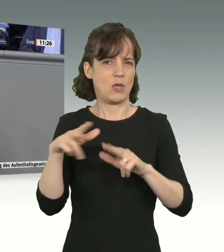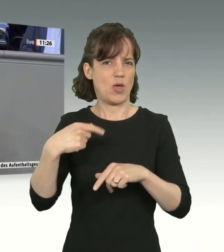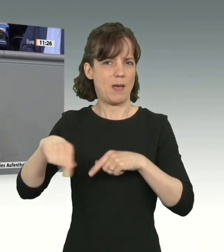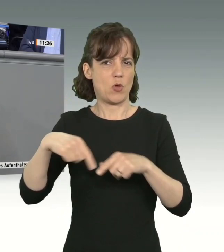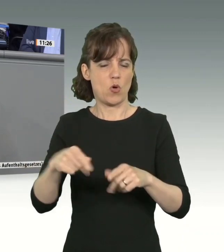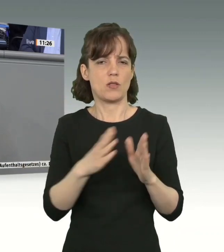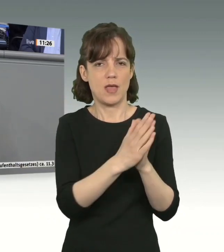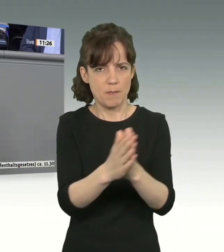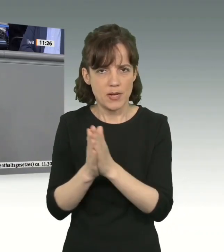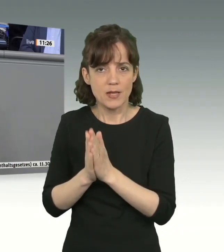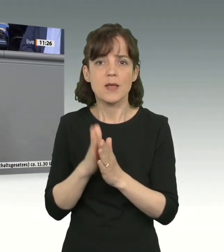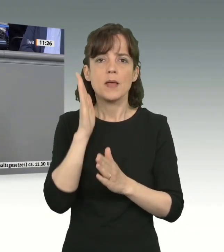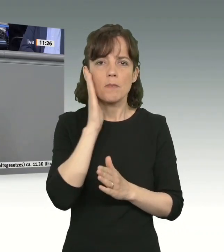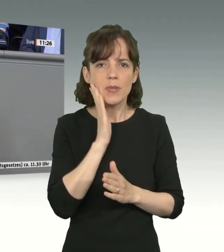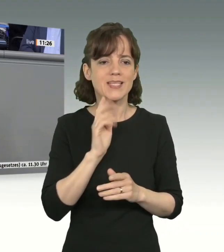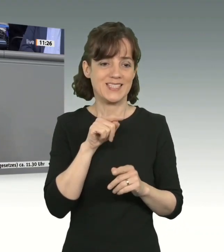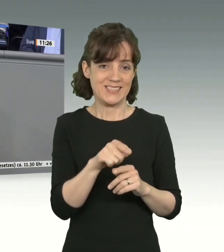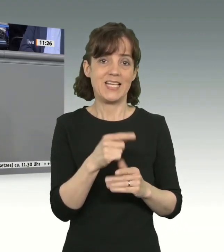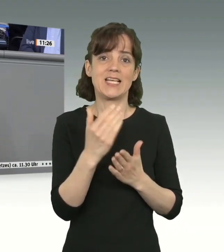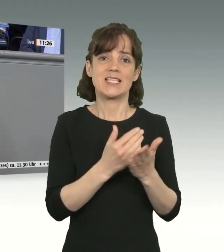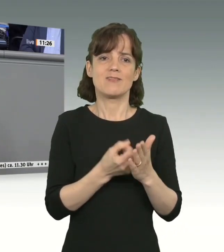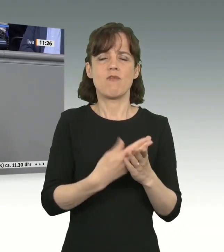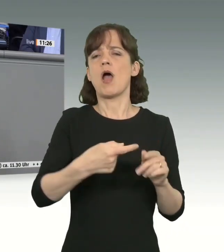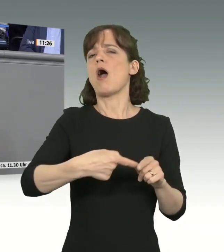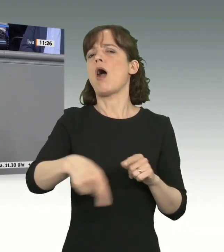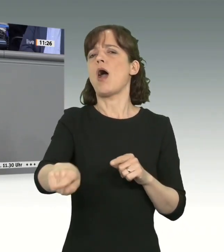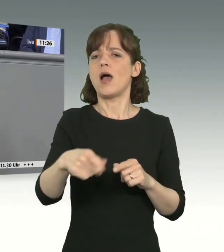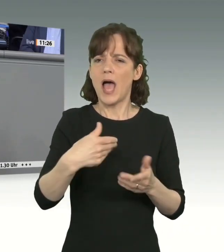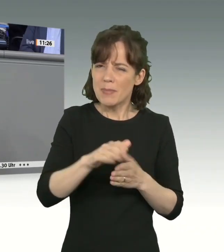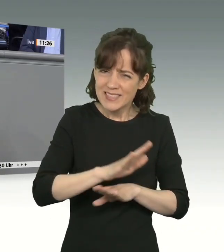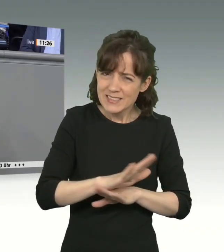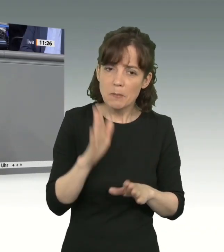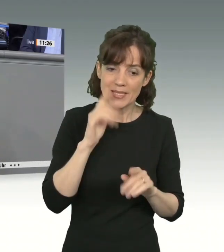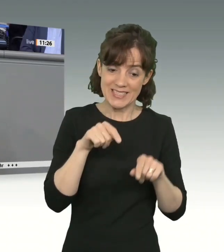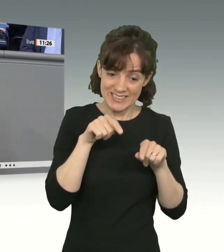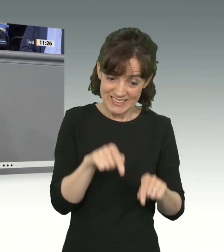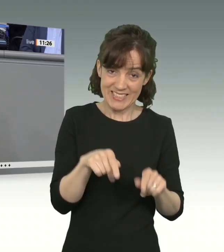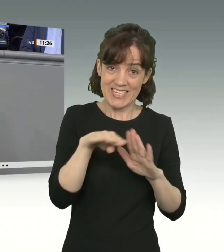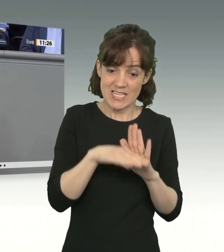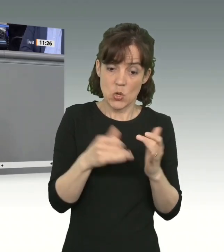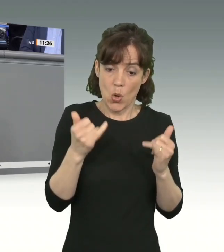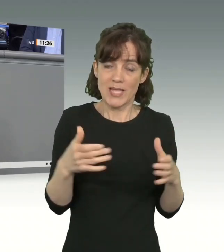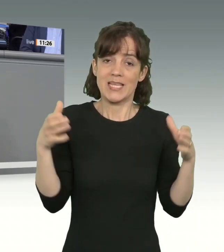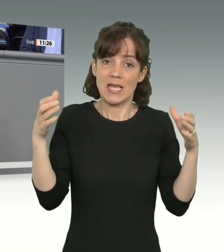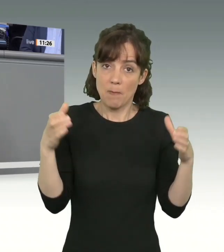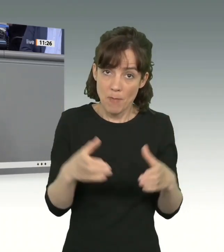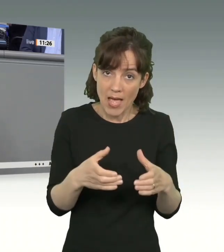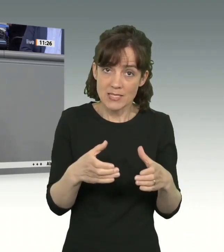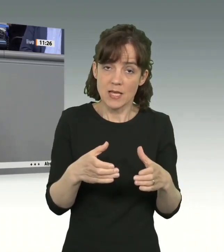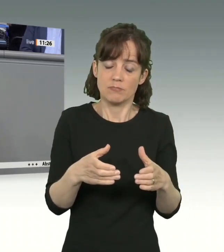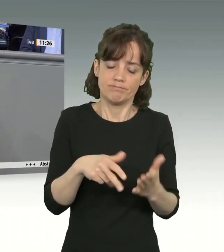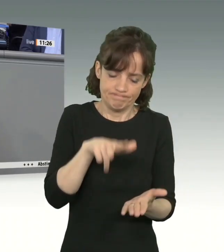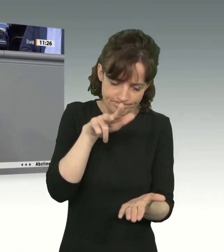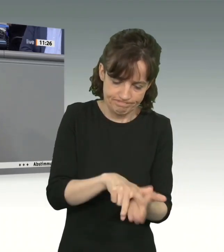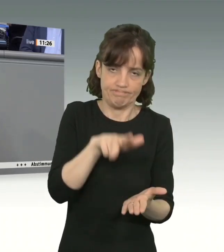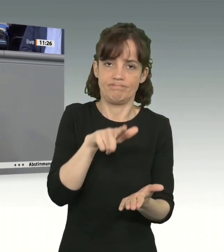Verweisen Sie diesen Gesetzentwurf nicht in irgendeinen Ausschuss, lehnen Sie ihn nicht ab. Lassen Sie uns dieses Gesetz heute gemeinsam auf den Weg bringen.